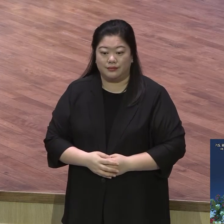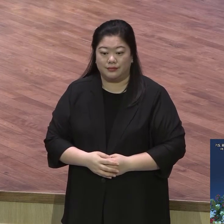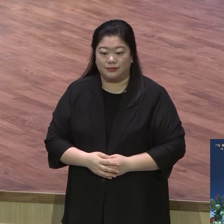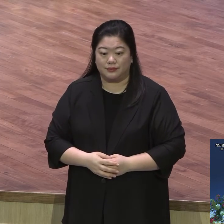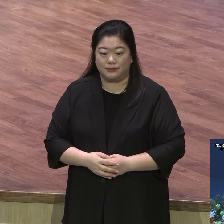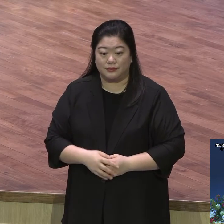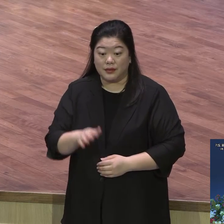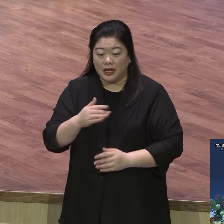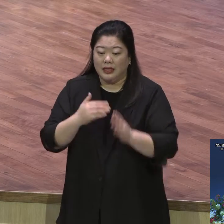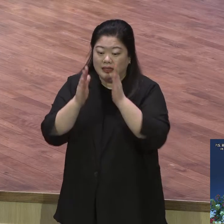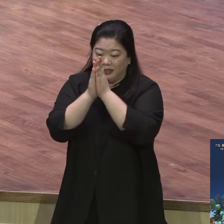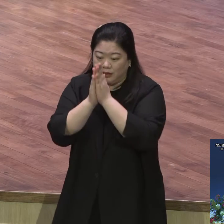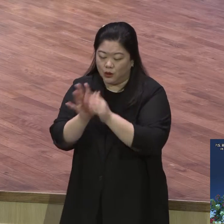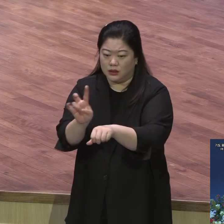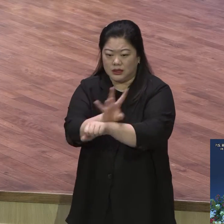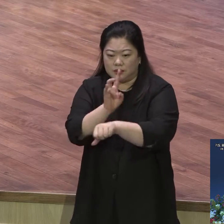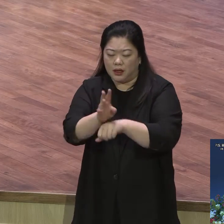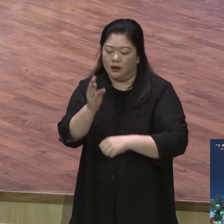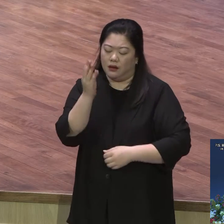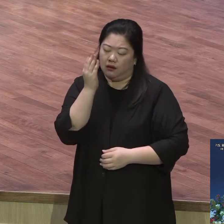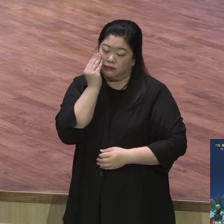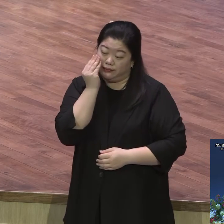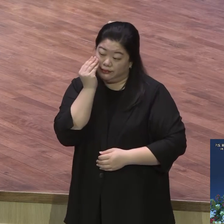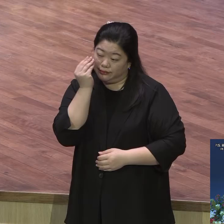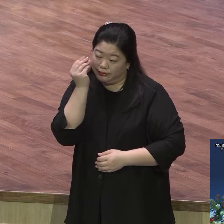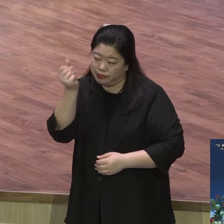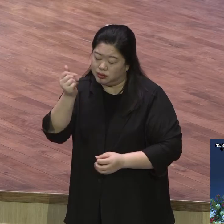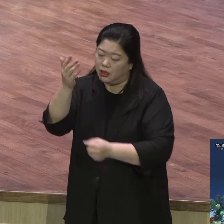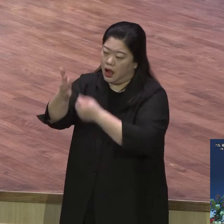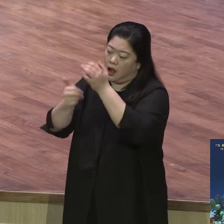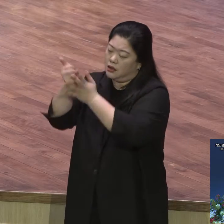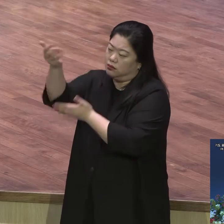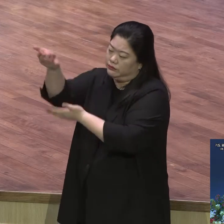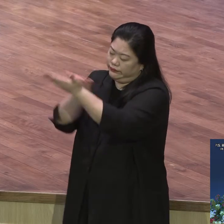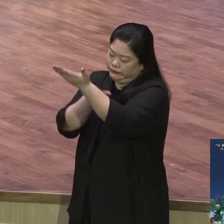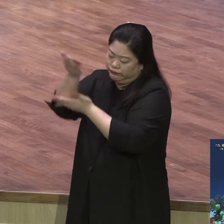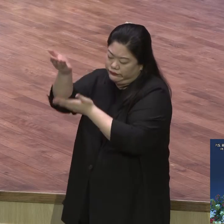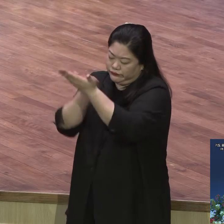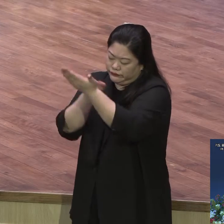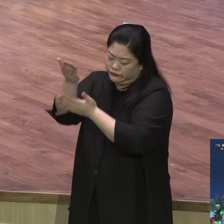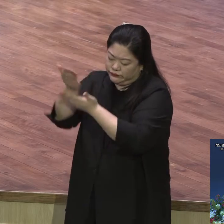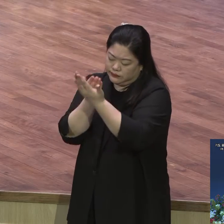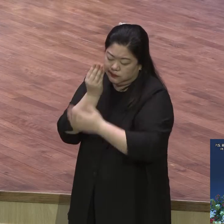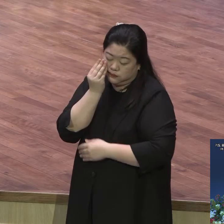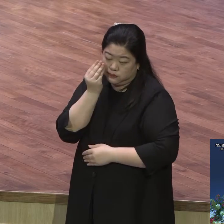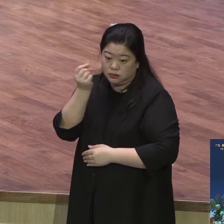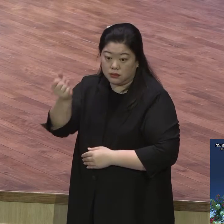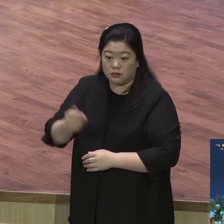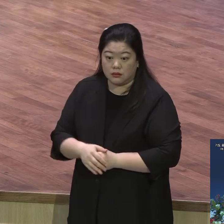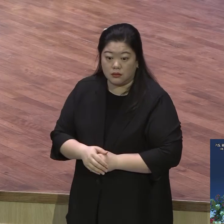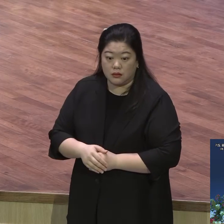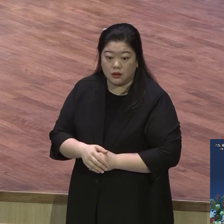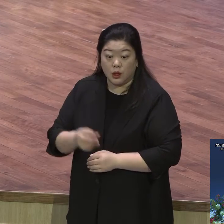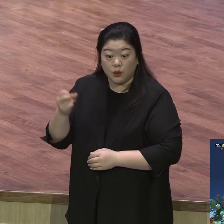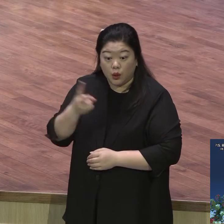기도가 내 속에서 하나님의 배가 상달되니까 그 기도가 막연한 기도가 아니고 말씀에 근거한 기도